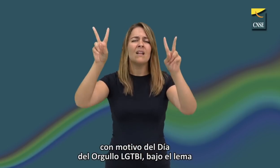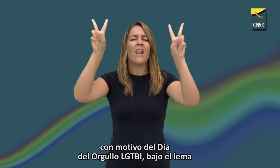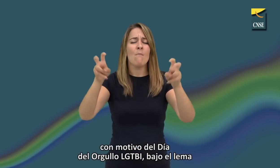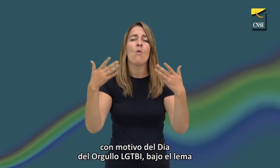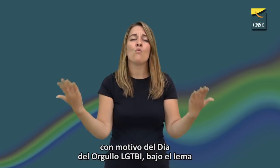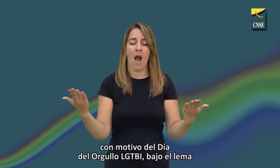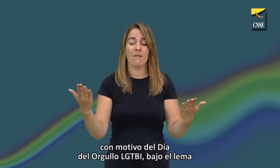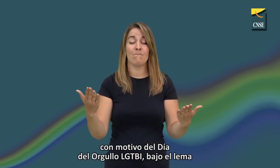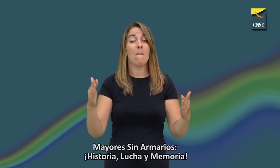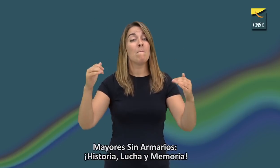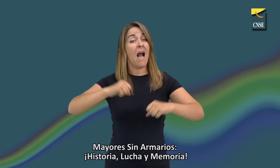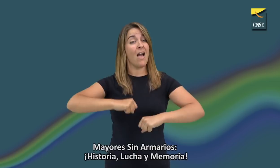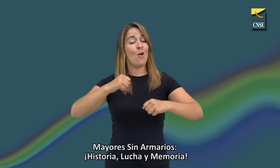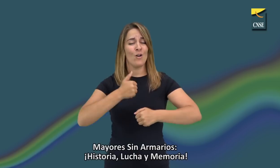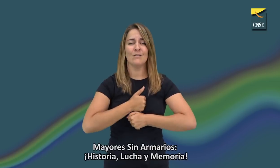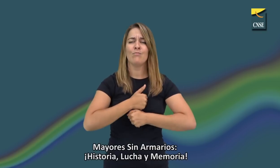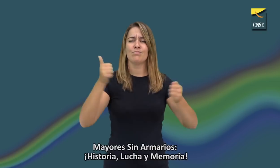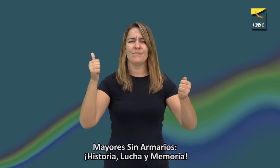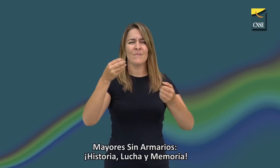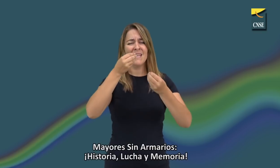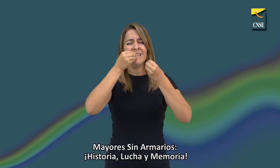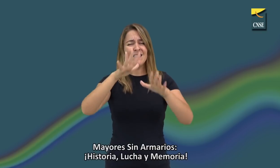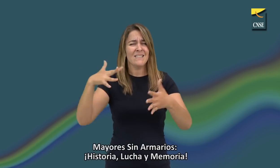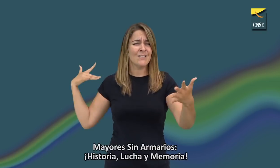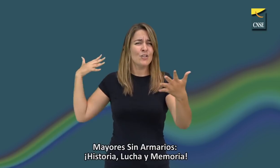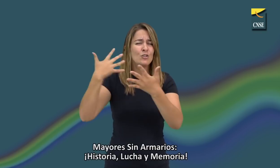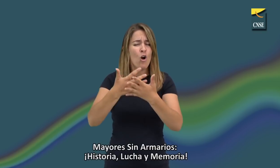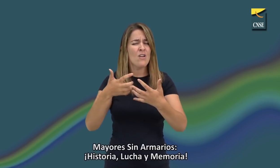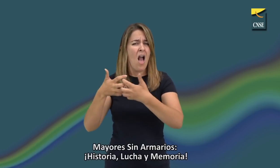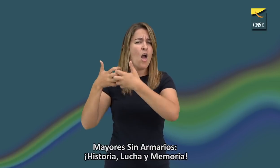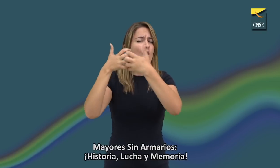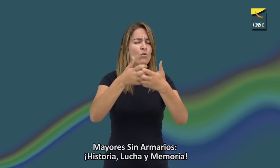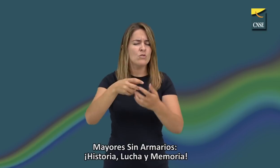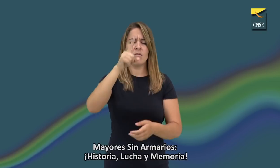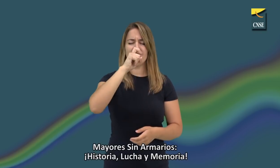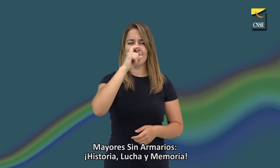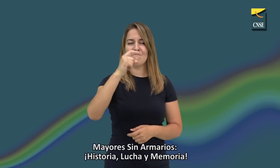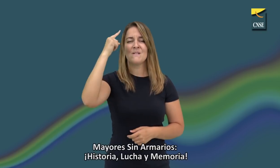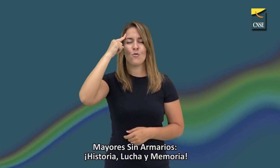lema Mayores sin armarios, historia, lucha y memoria.